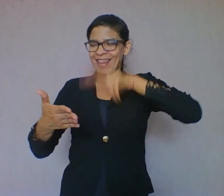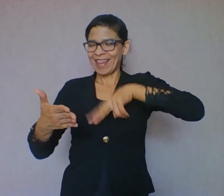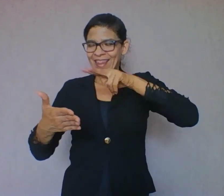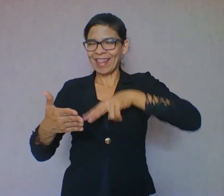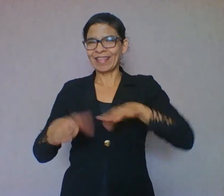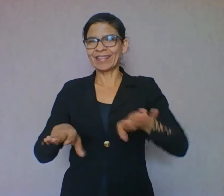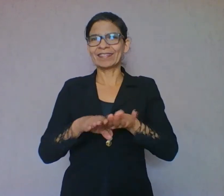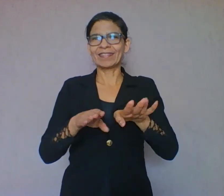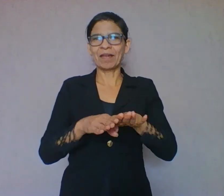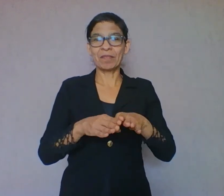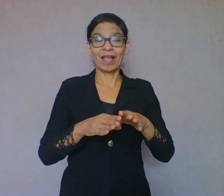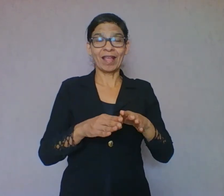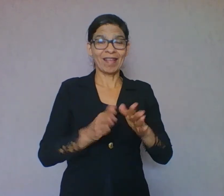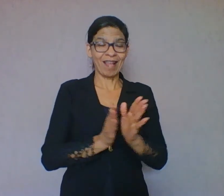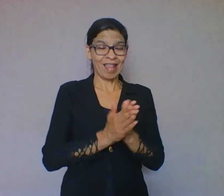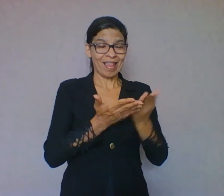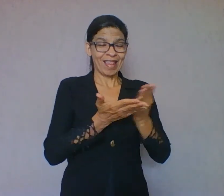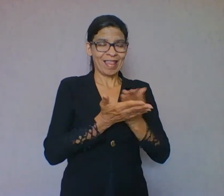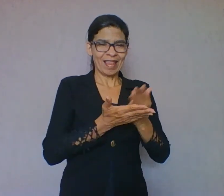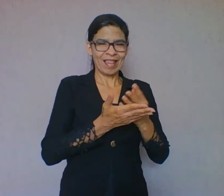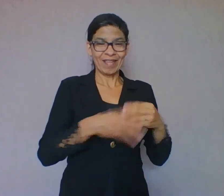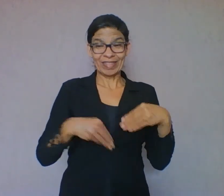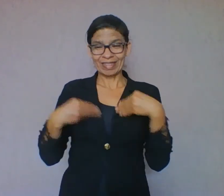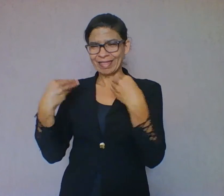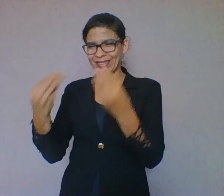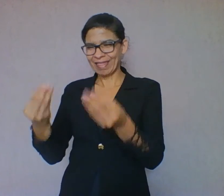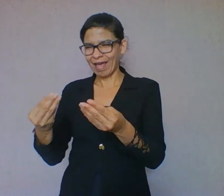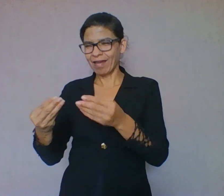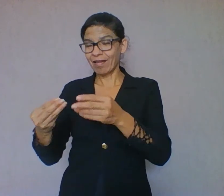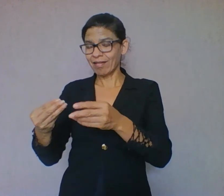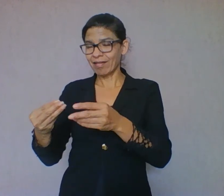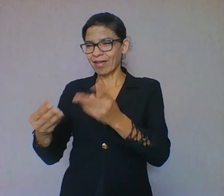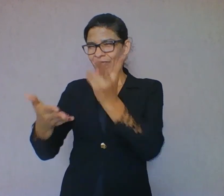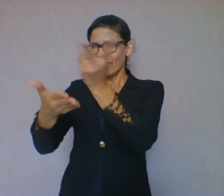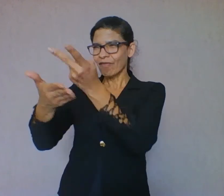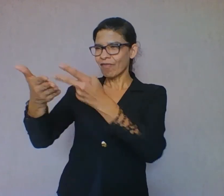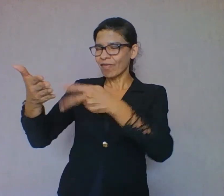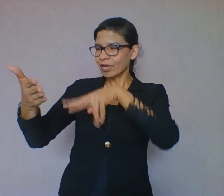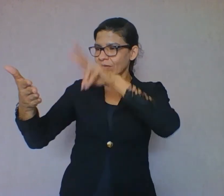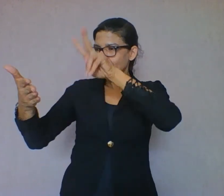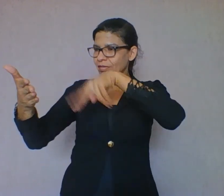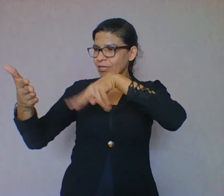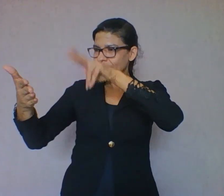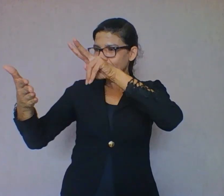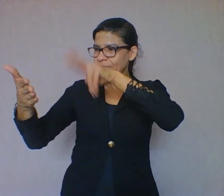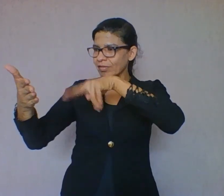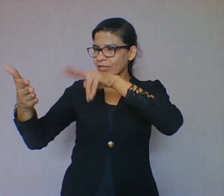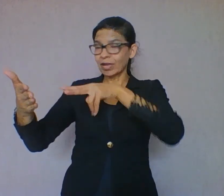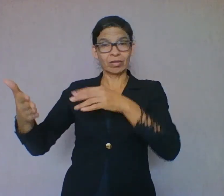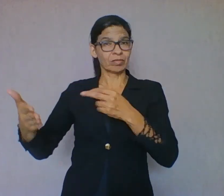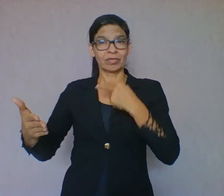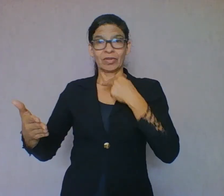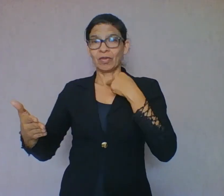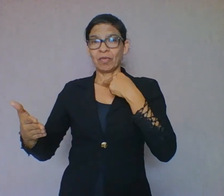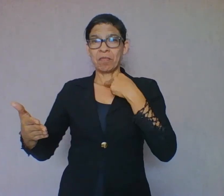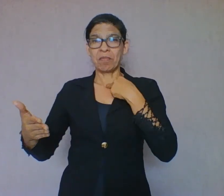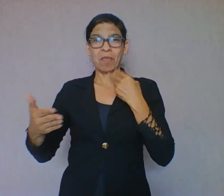Veja as figuras e invente histórias. Não adianta ter livros em casa se os livros estão escondidos. Tenha os livros